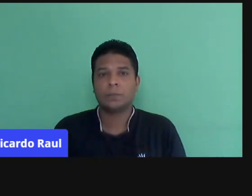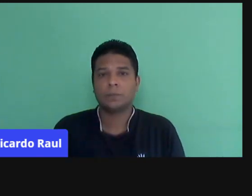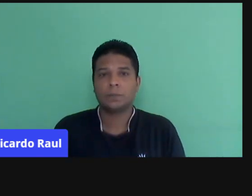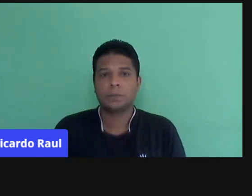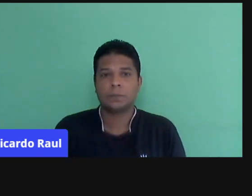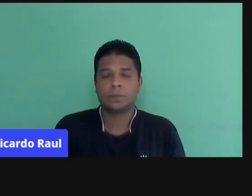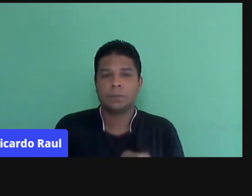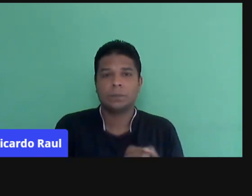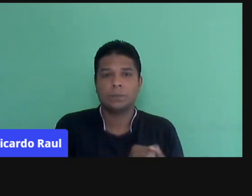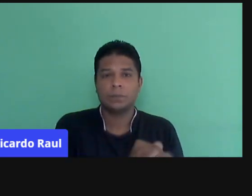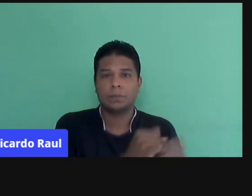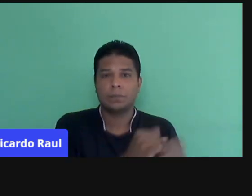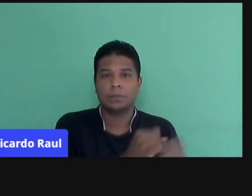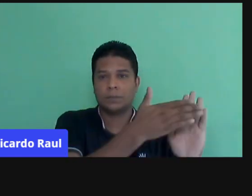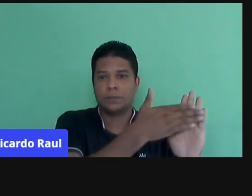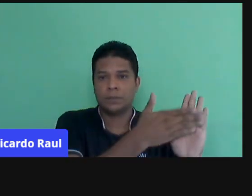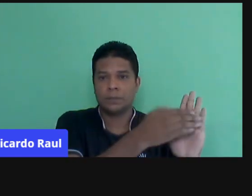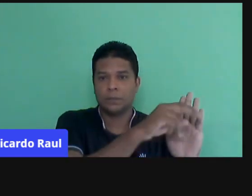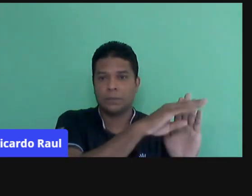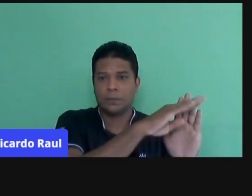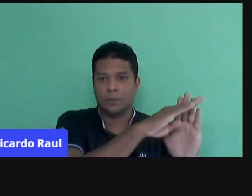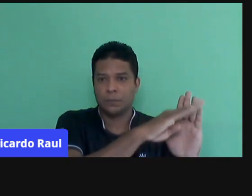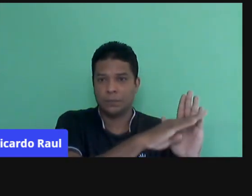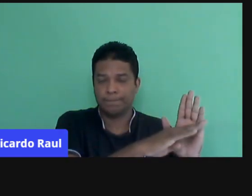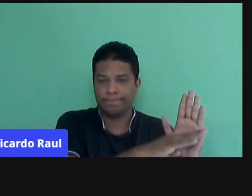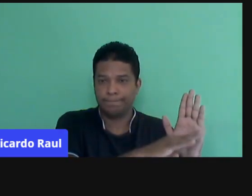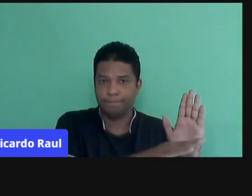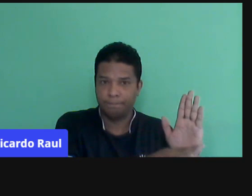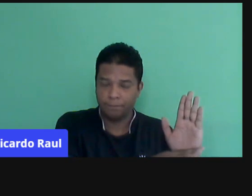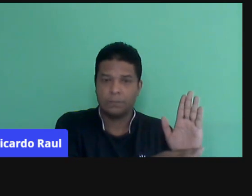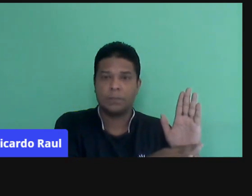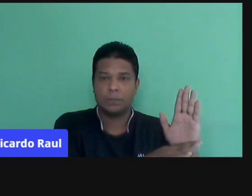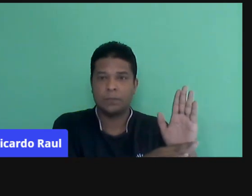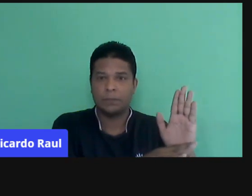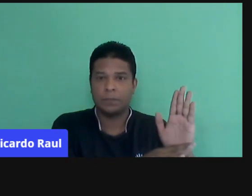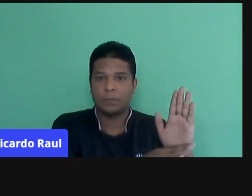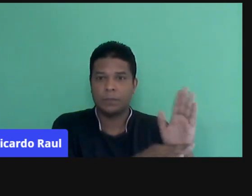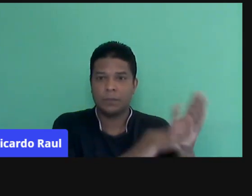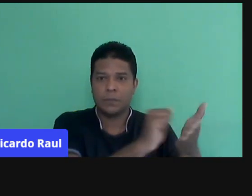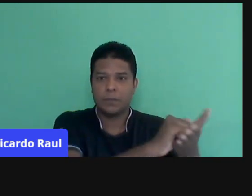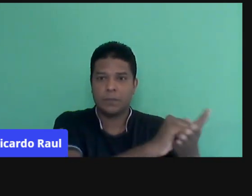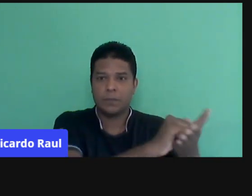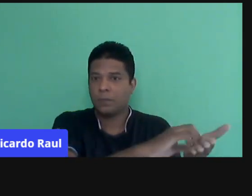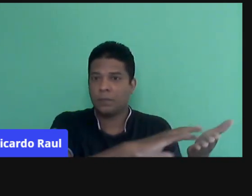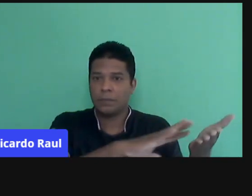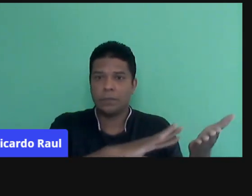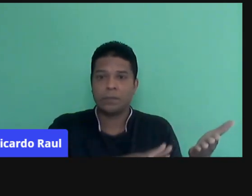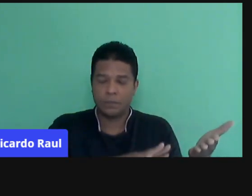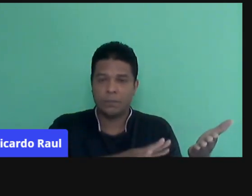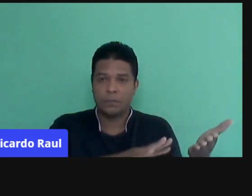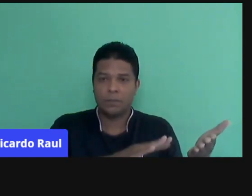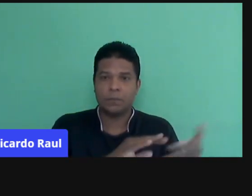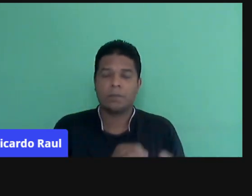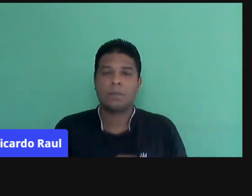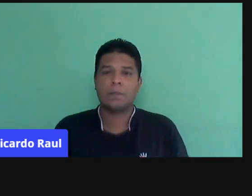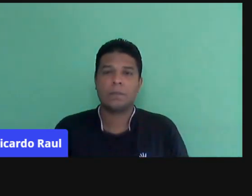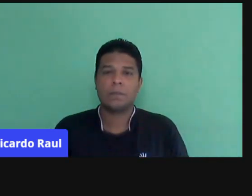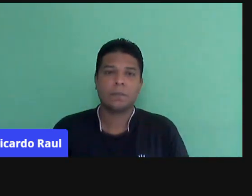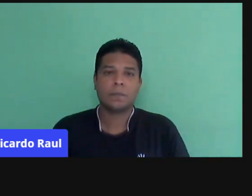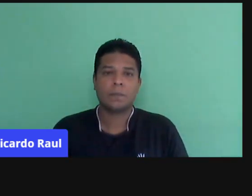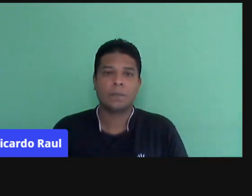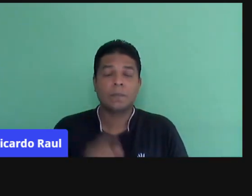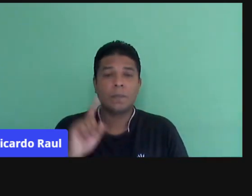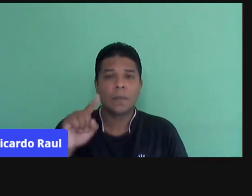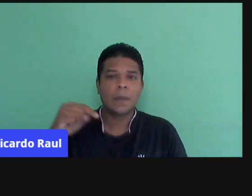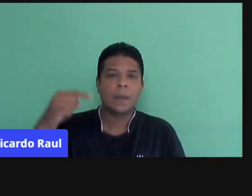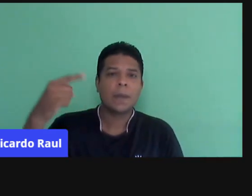lista de exercícios, seja do livro didático ou uma lista paralela, né, para o trabalho das crianças. E